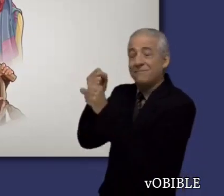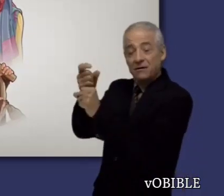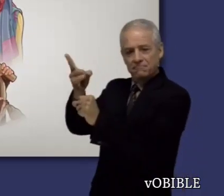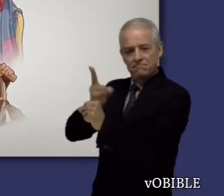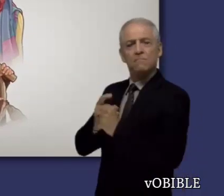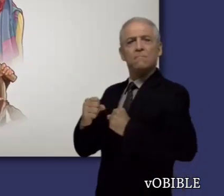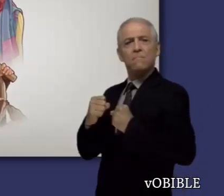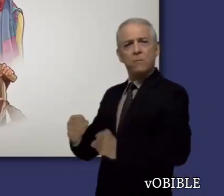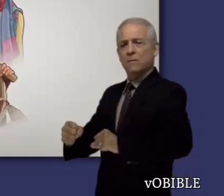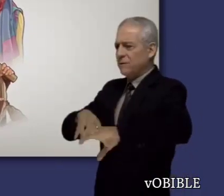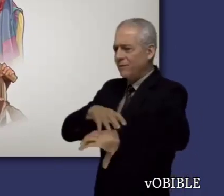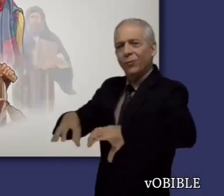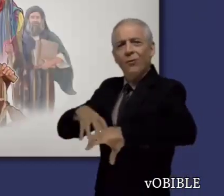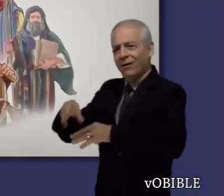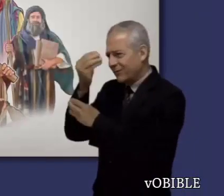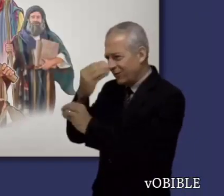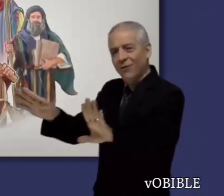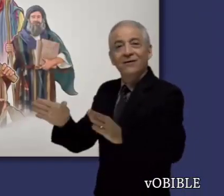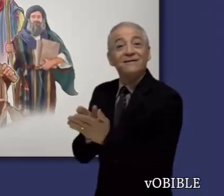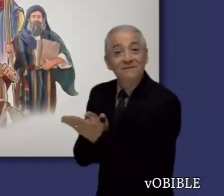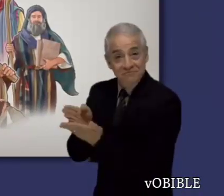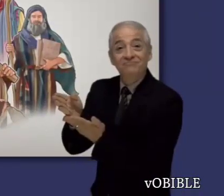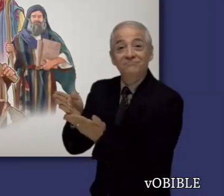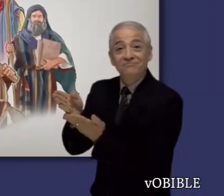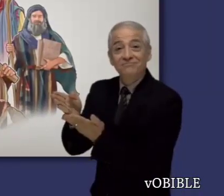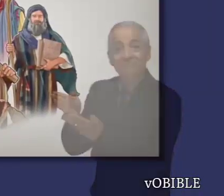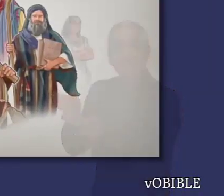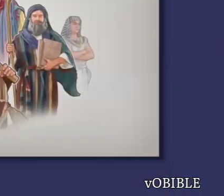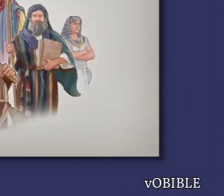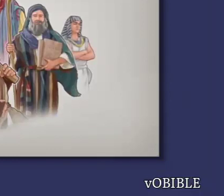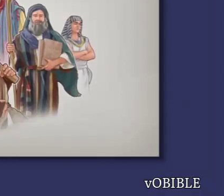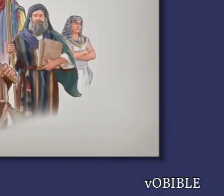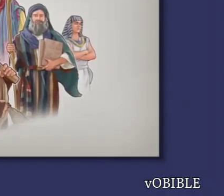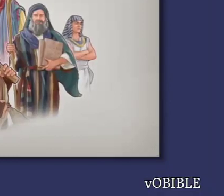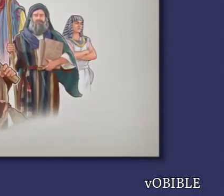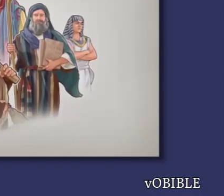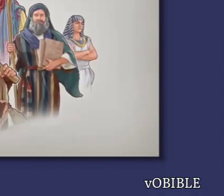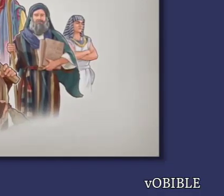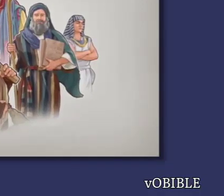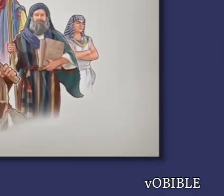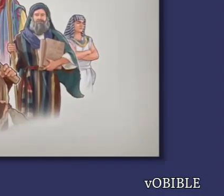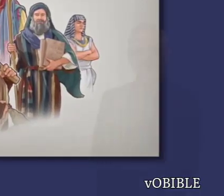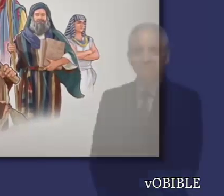mujeres precristianos que por su fe recibieron poder para hablar y actuar con valor. En el